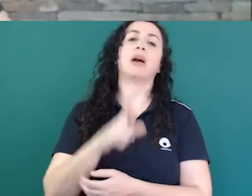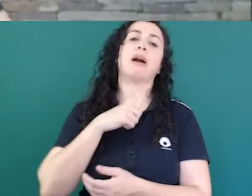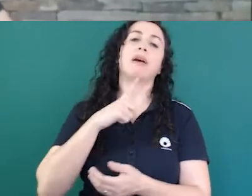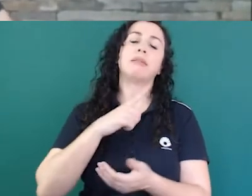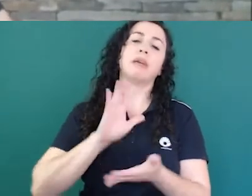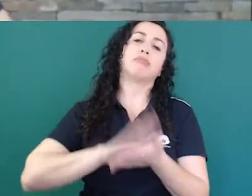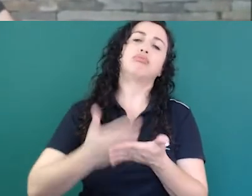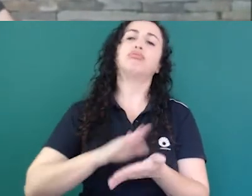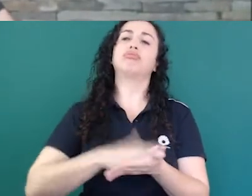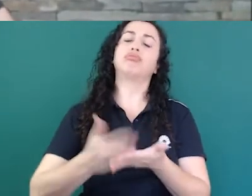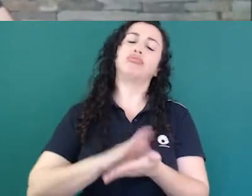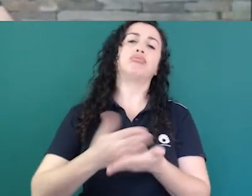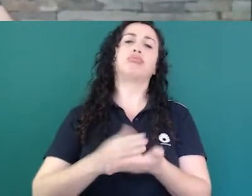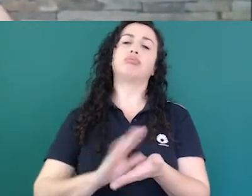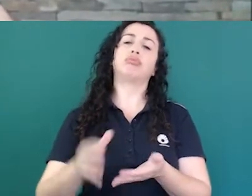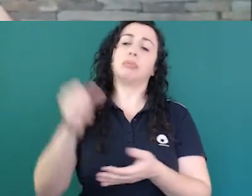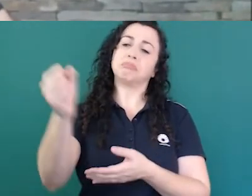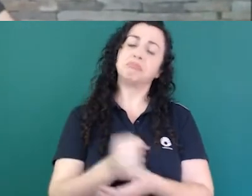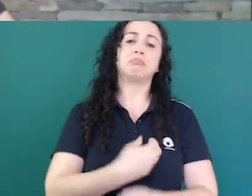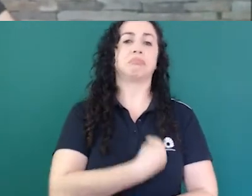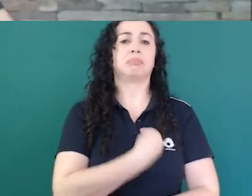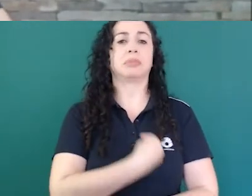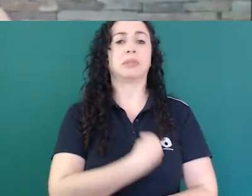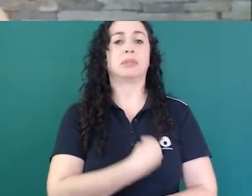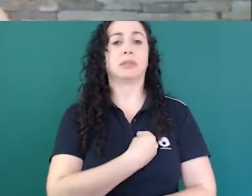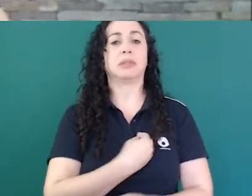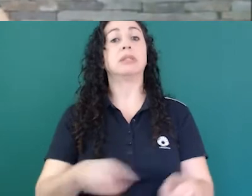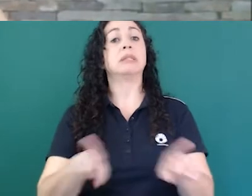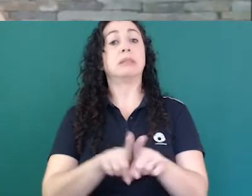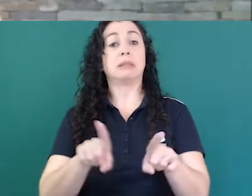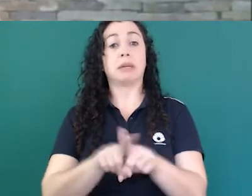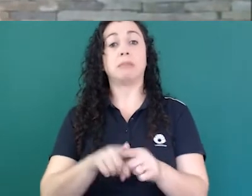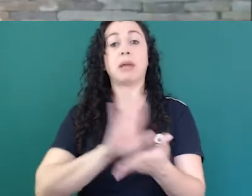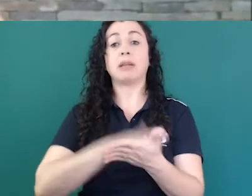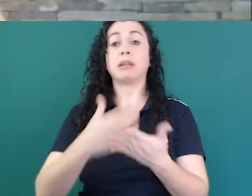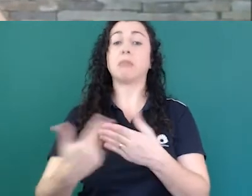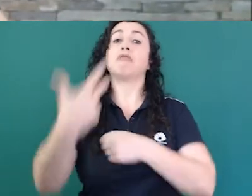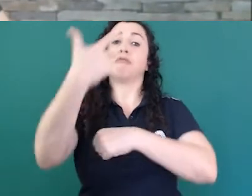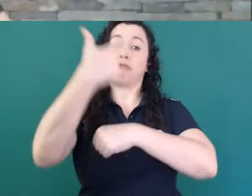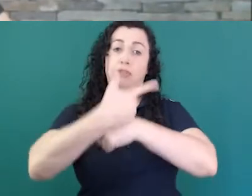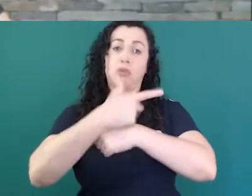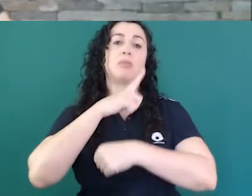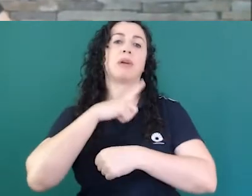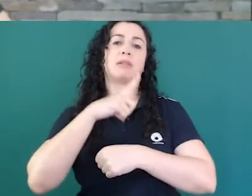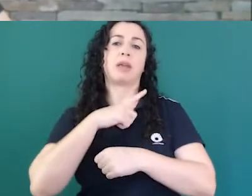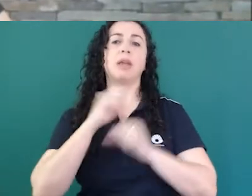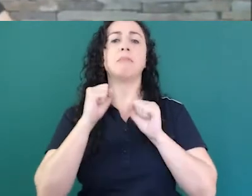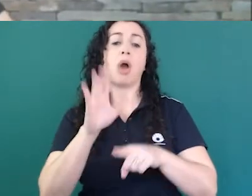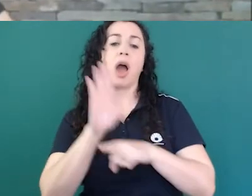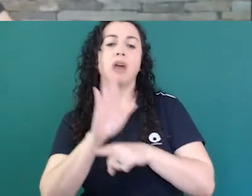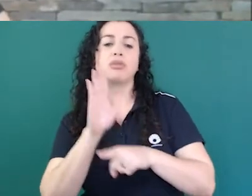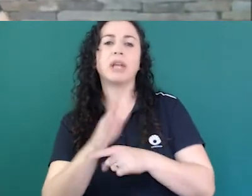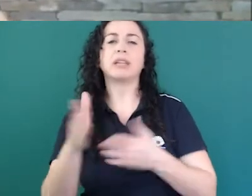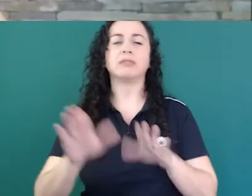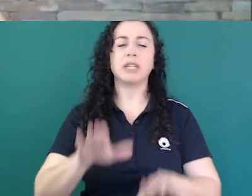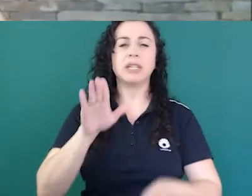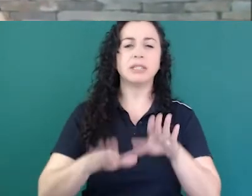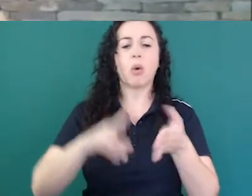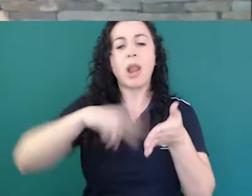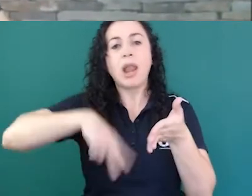também na leitura de alguns textos acadêmicos mas na escola de